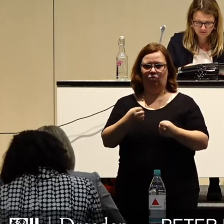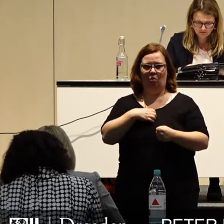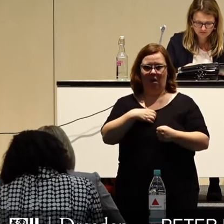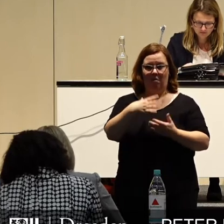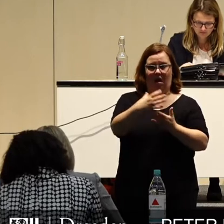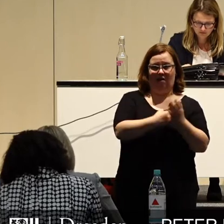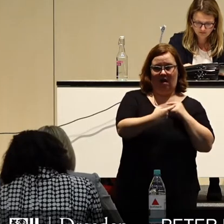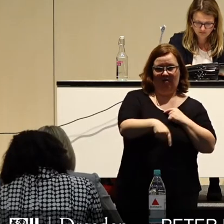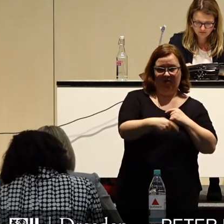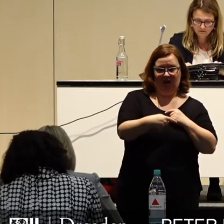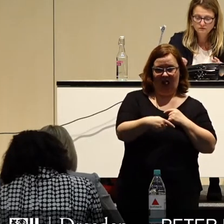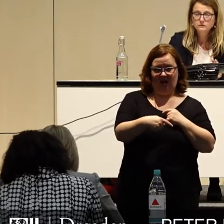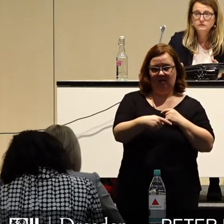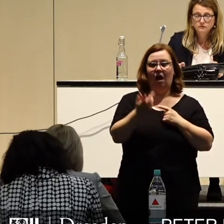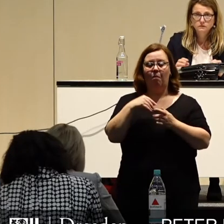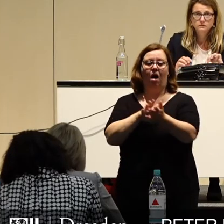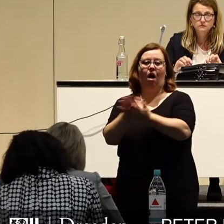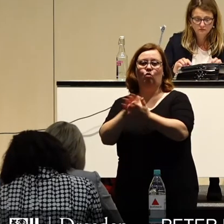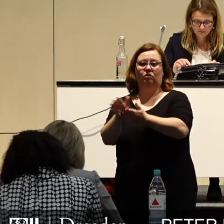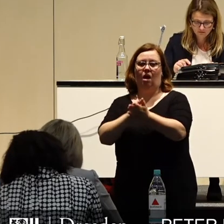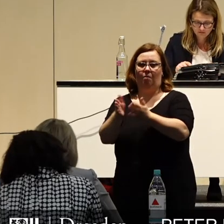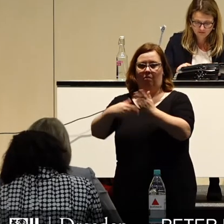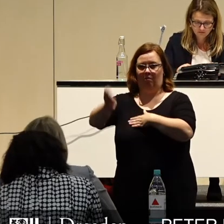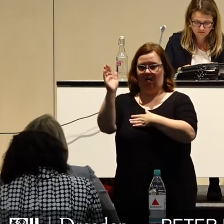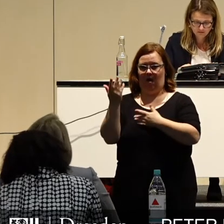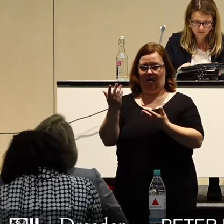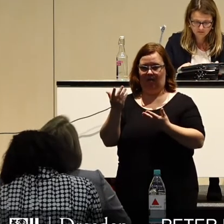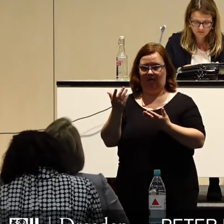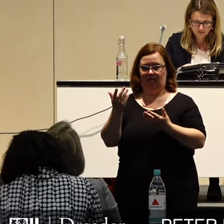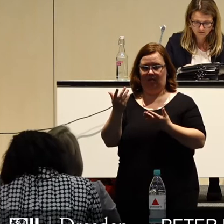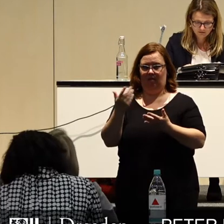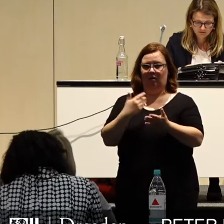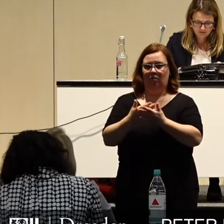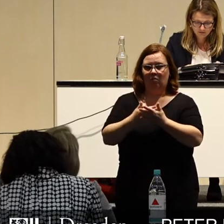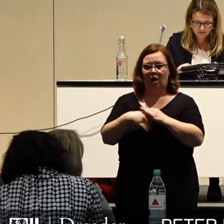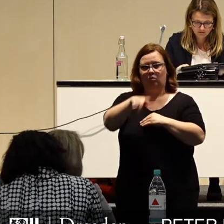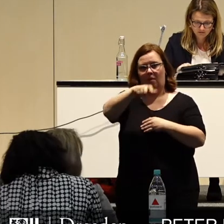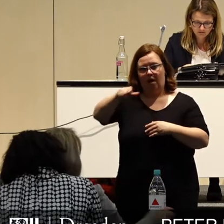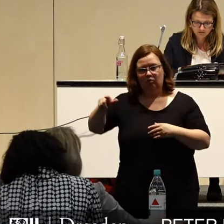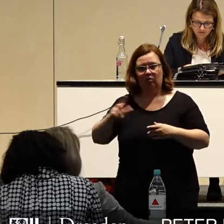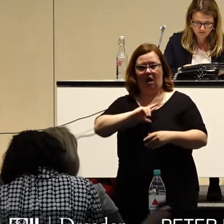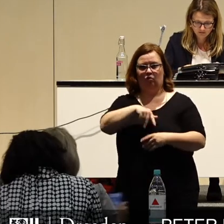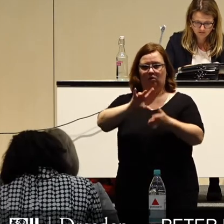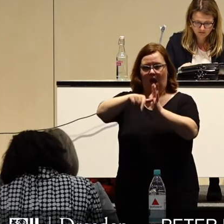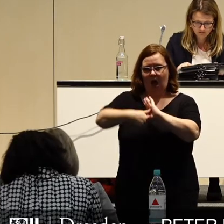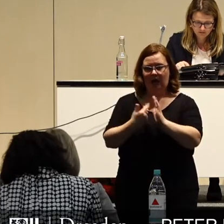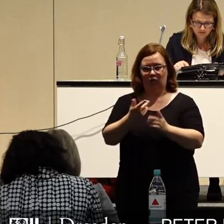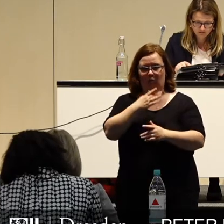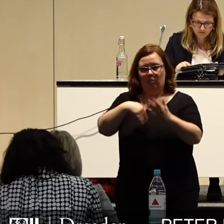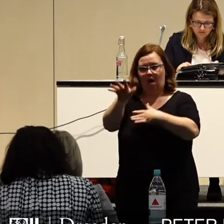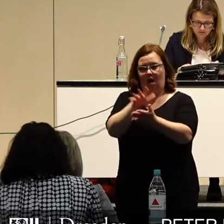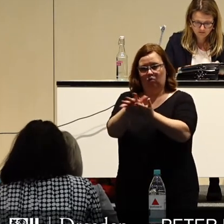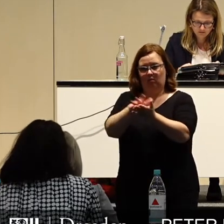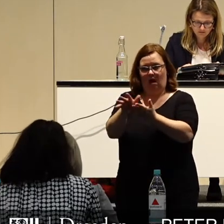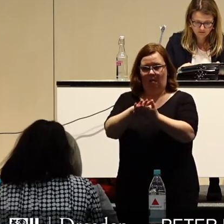Einnahmen bei gleichzeitig steigenden Ausgaben in einzelnen Bereichen, zum Beispiel bei Personal- und Sozialleistungen, gekennzeichnet sein